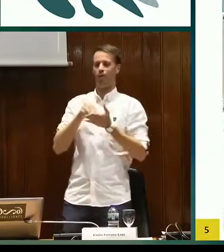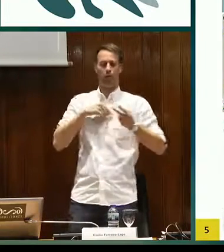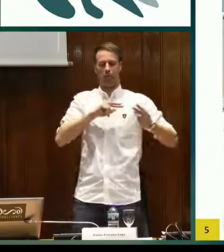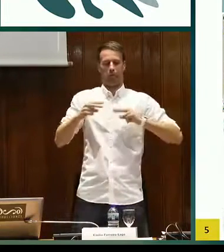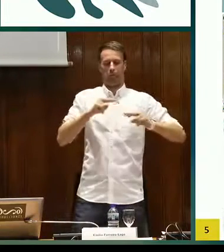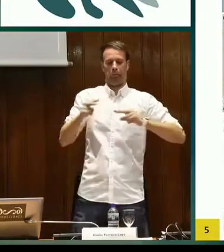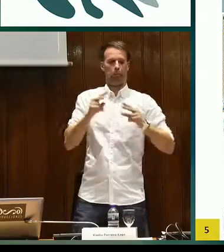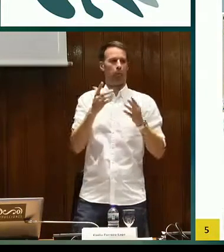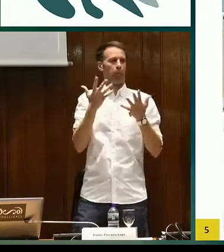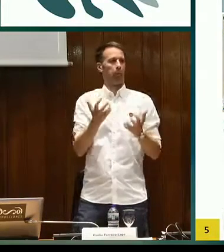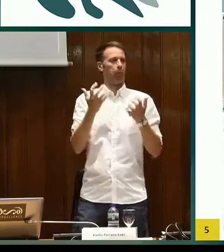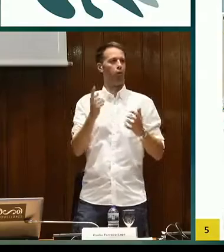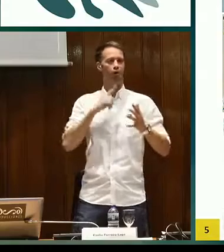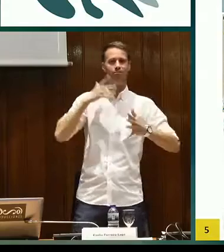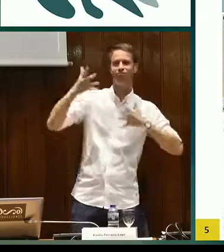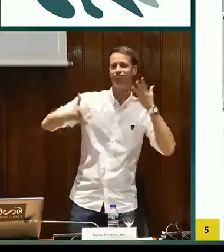lógicamente.